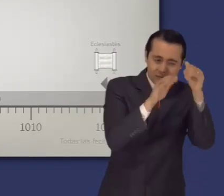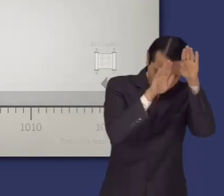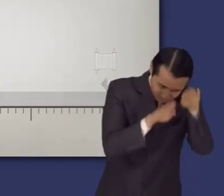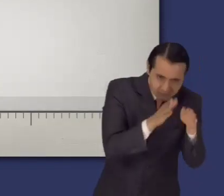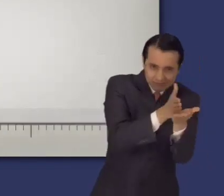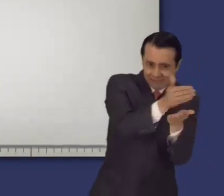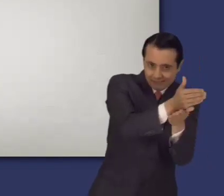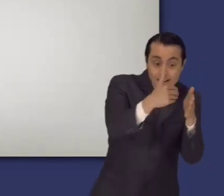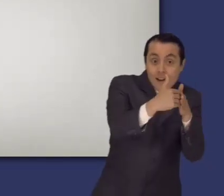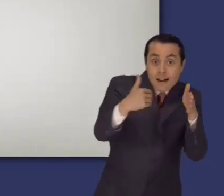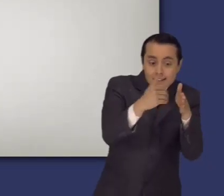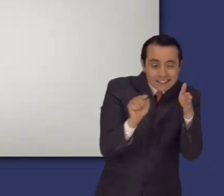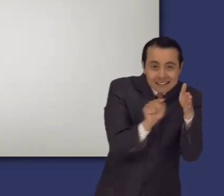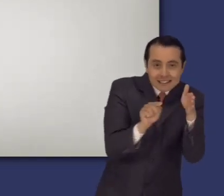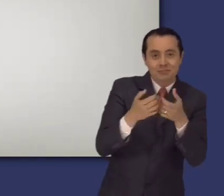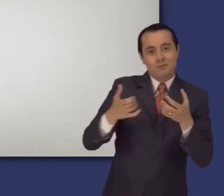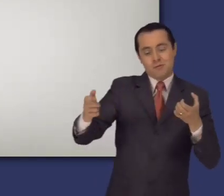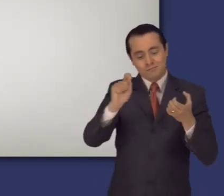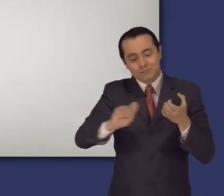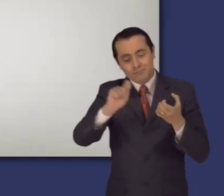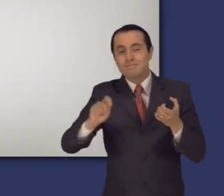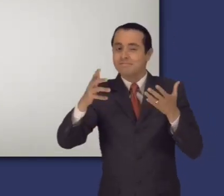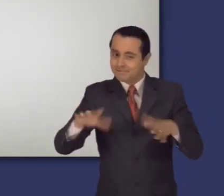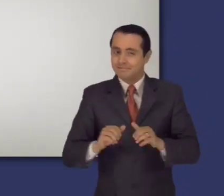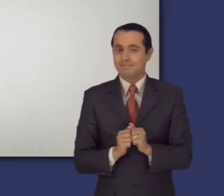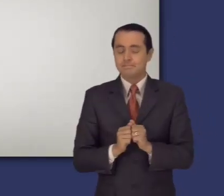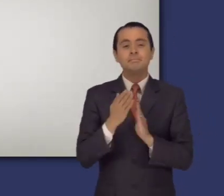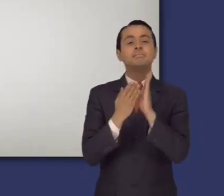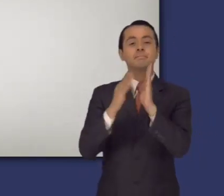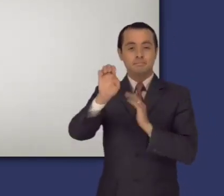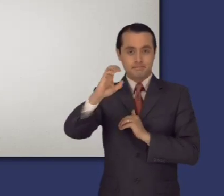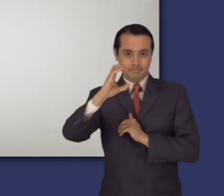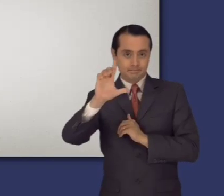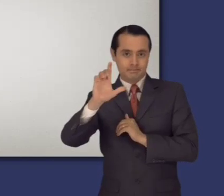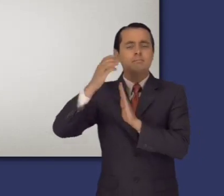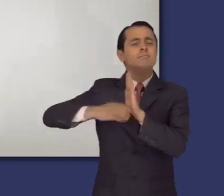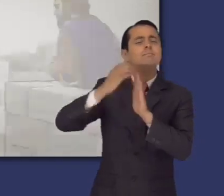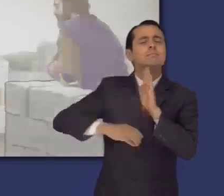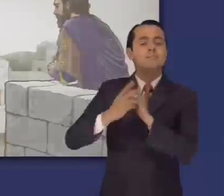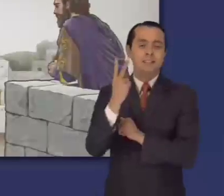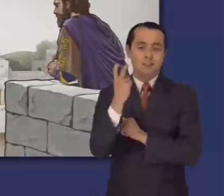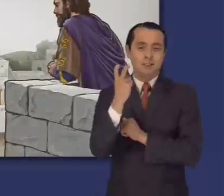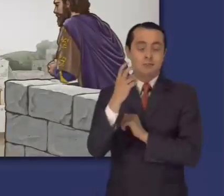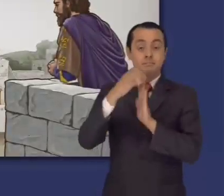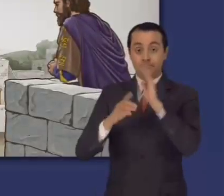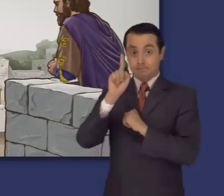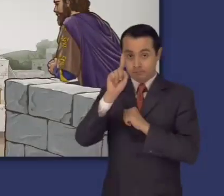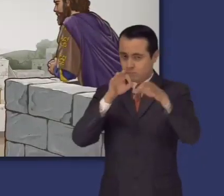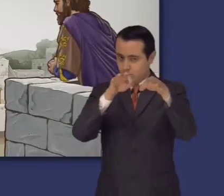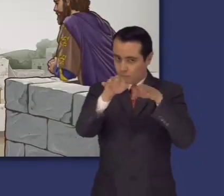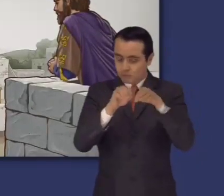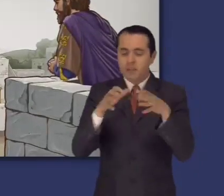en la idolatría. Este libro consta de doce capítulos. En el primer capítulo, Salomón